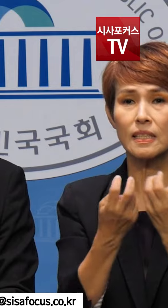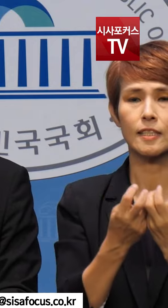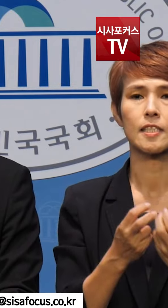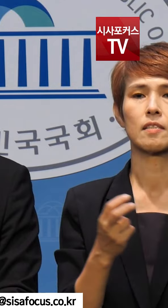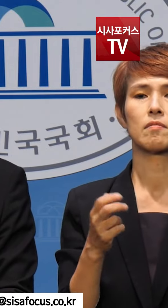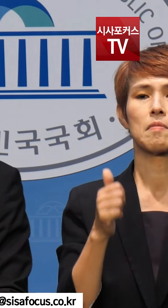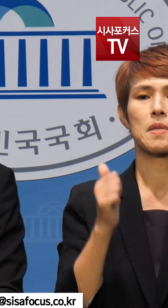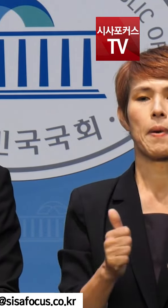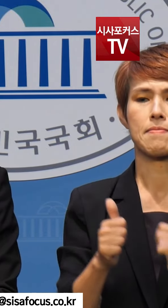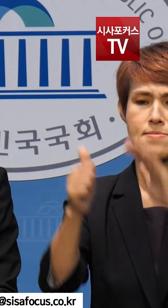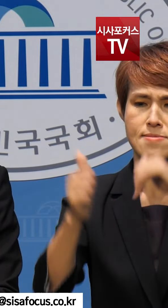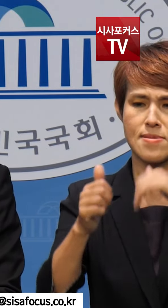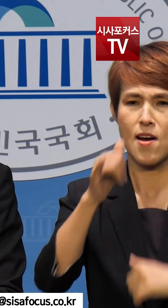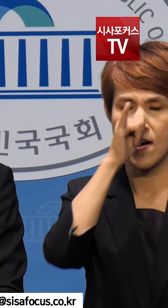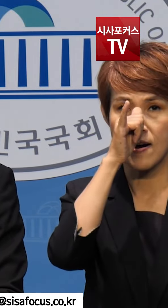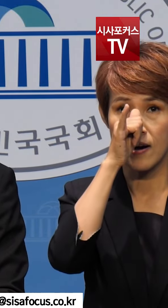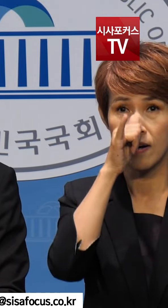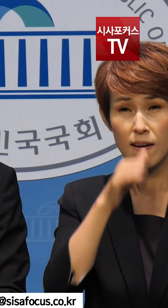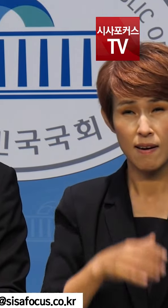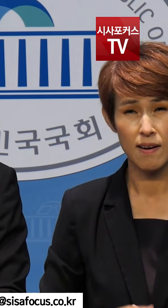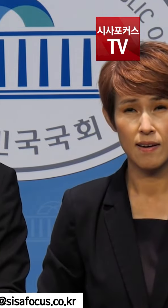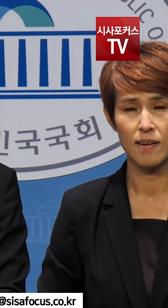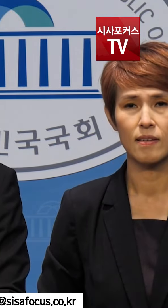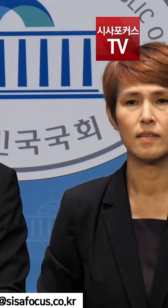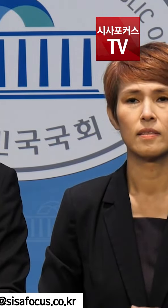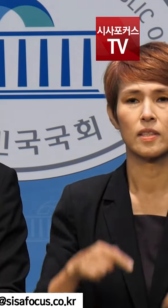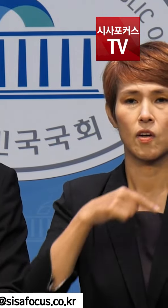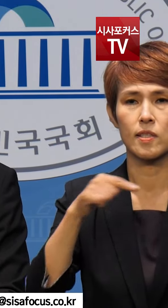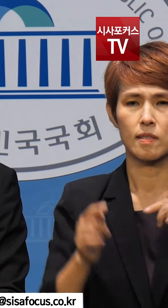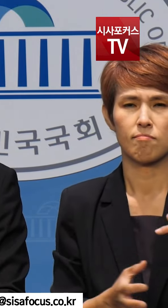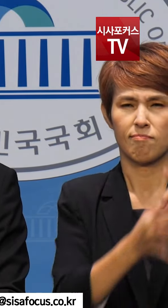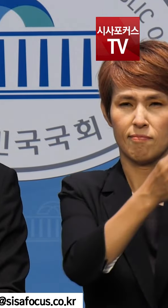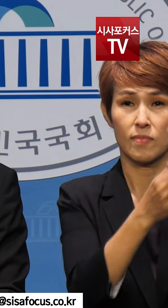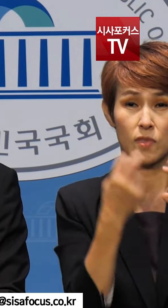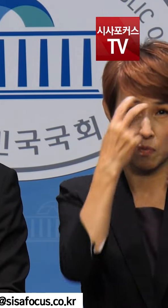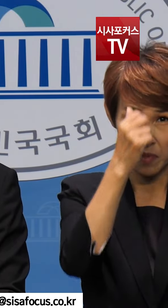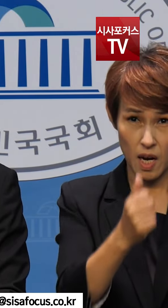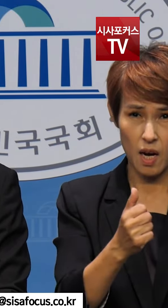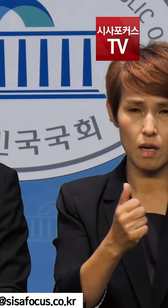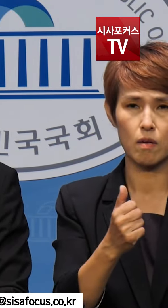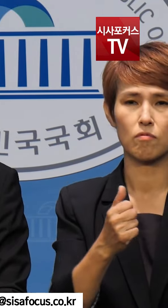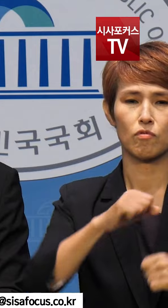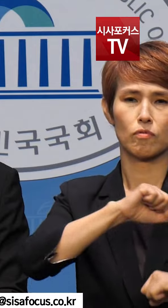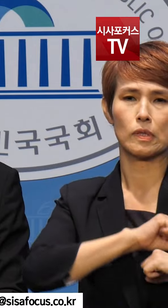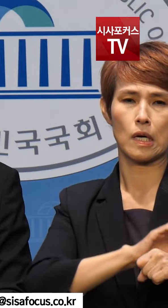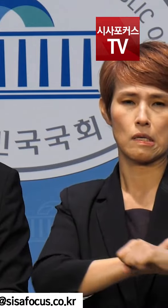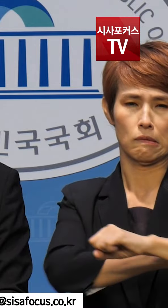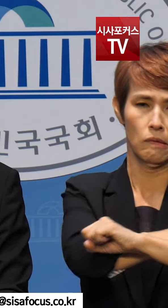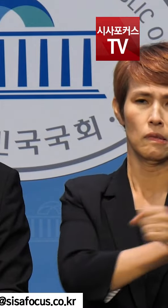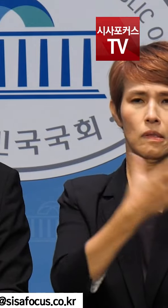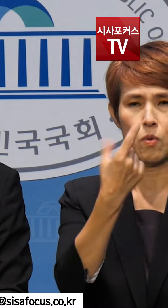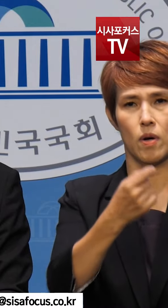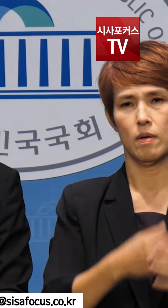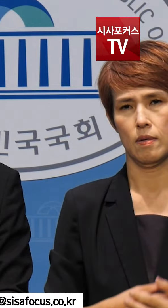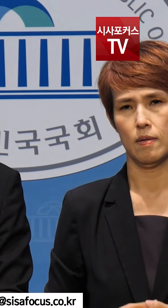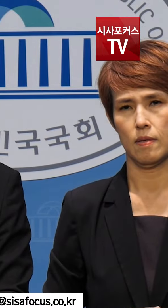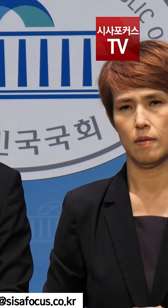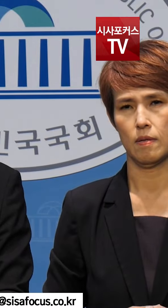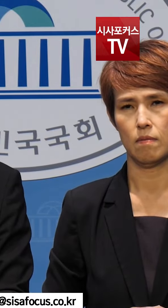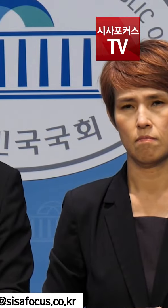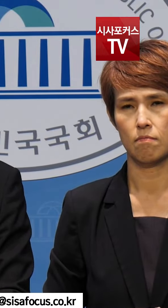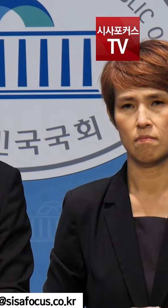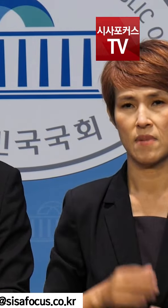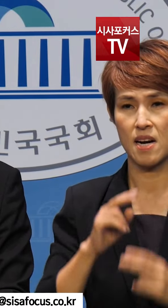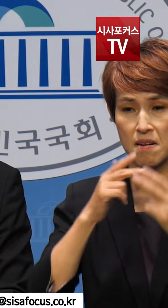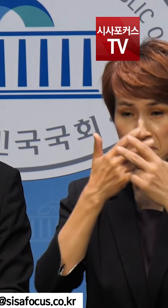시도하는 것입니까? 지금 정치검찰은 군사정권의 버금가는 야당 정치인의 법정강금을